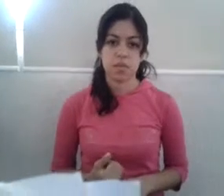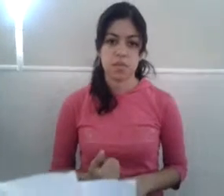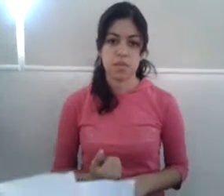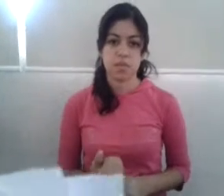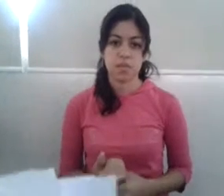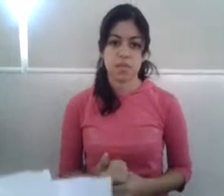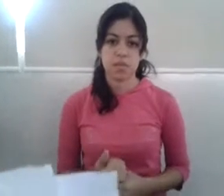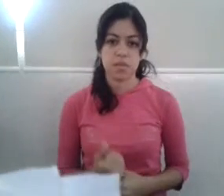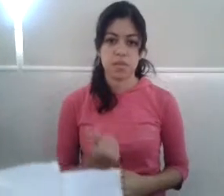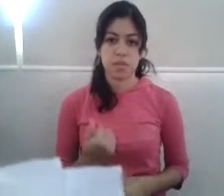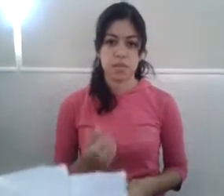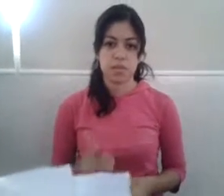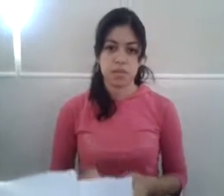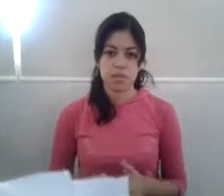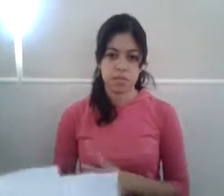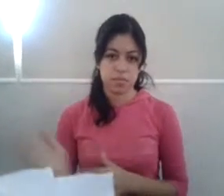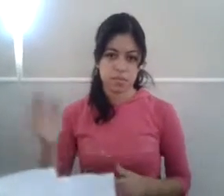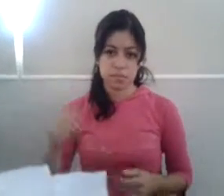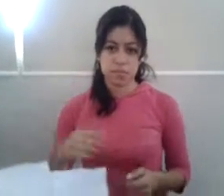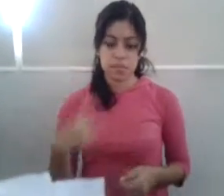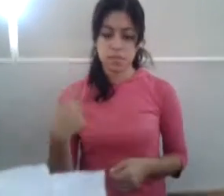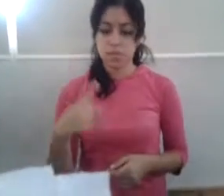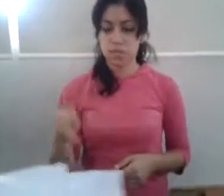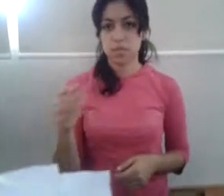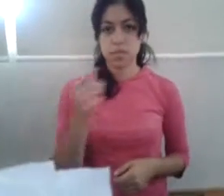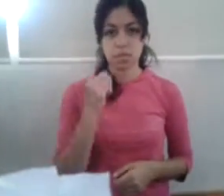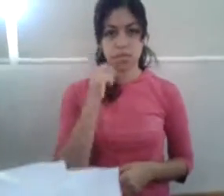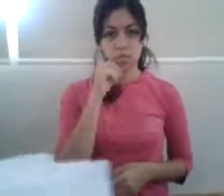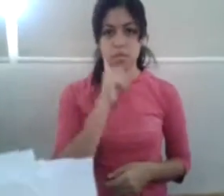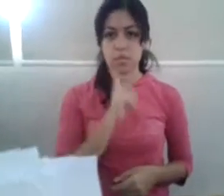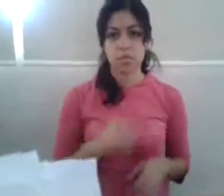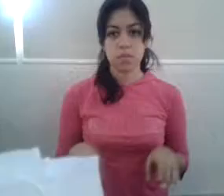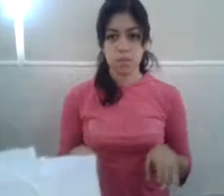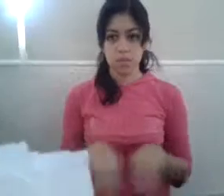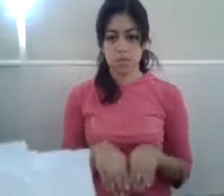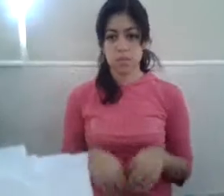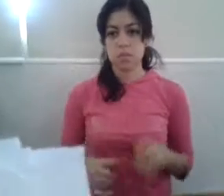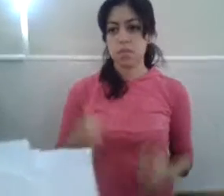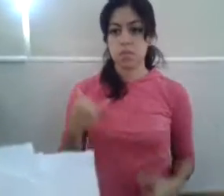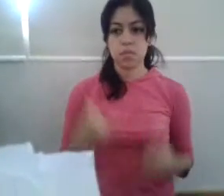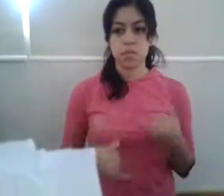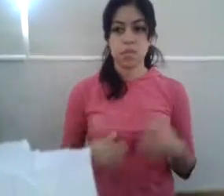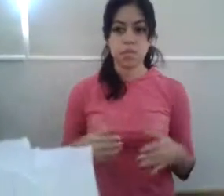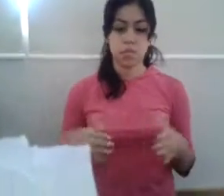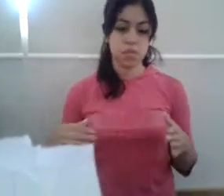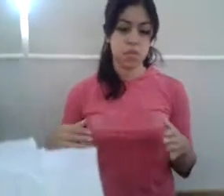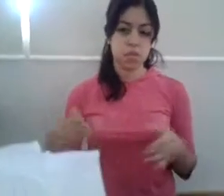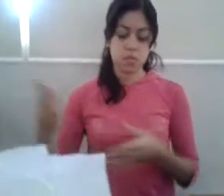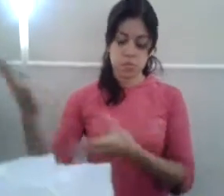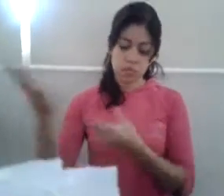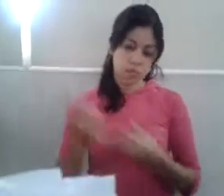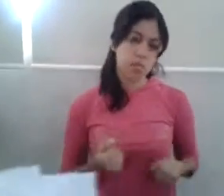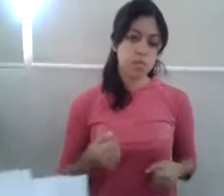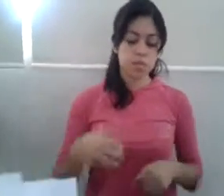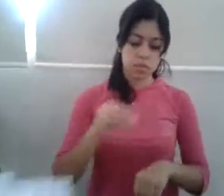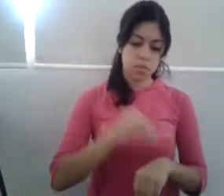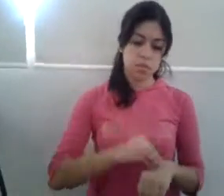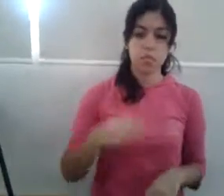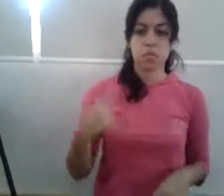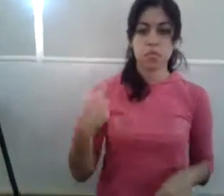Ir, suya mujer, como juez de llegada poner. Suyo, hijo mayor,